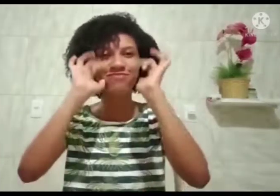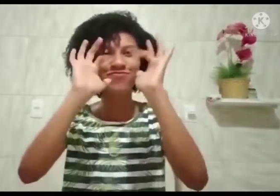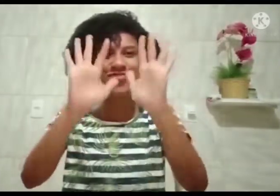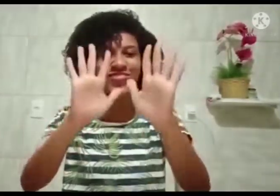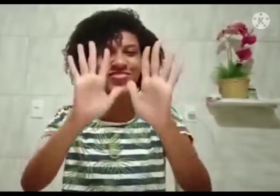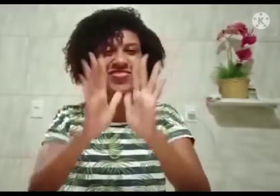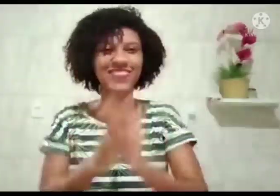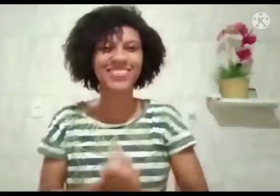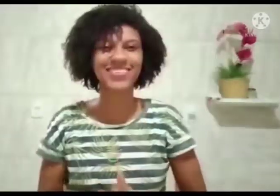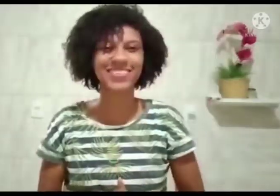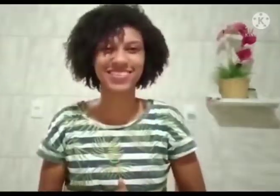Amém. Deus abençoe você. abençoe